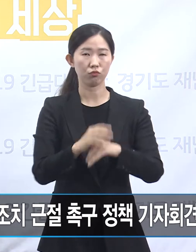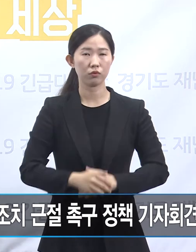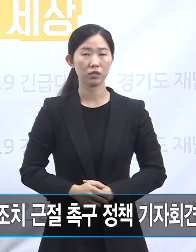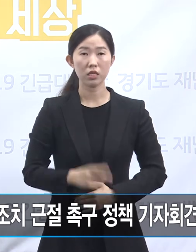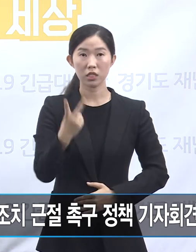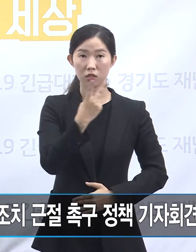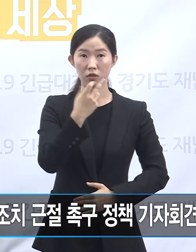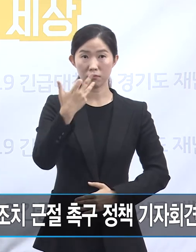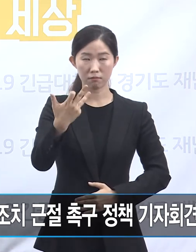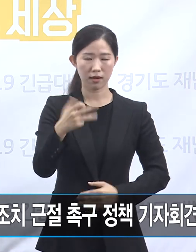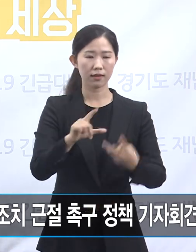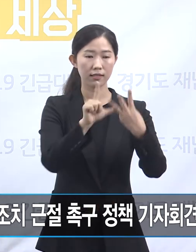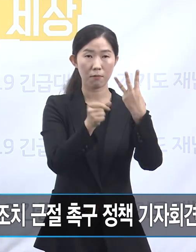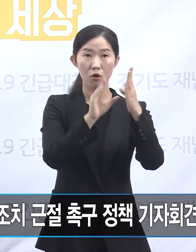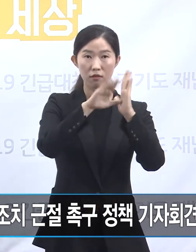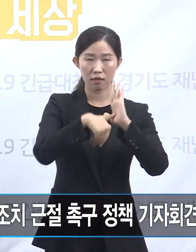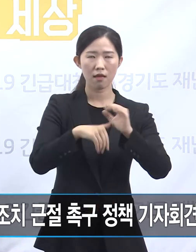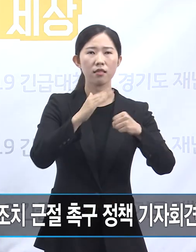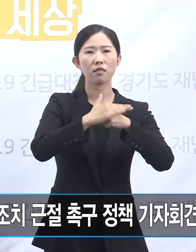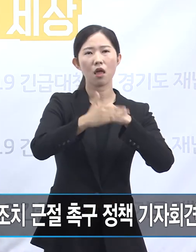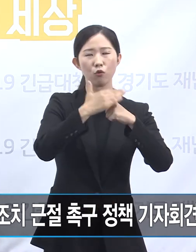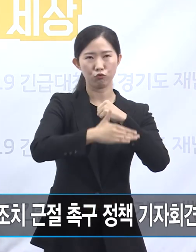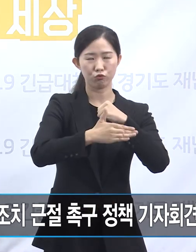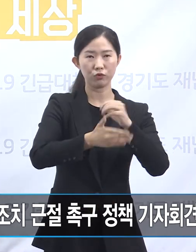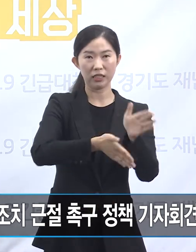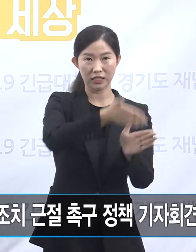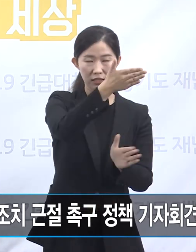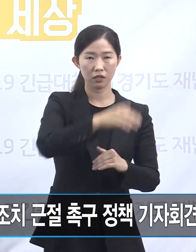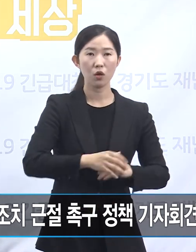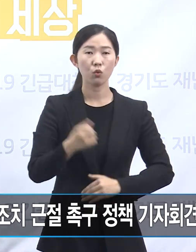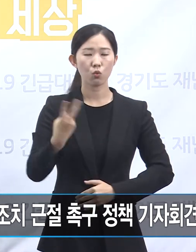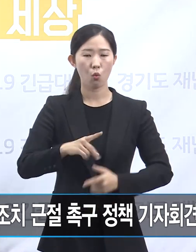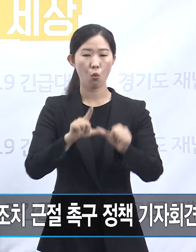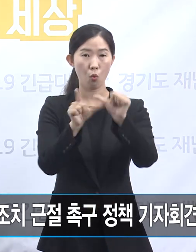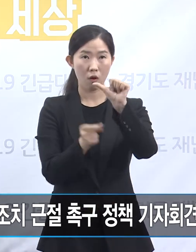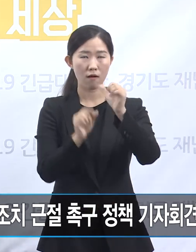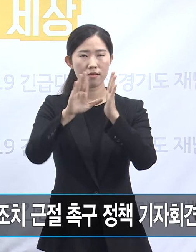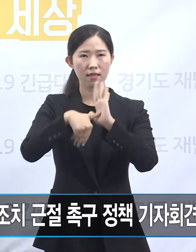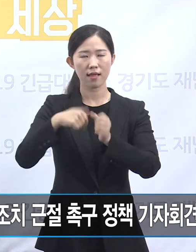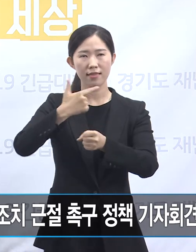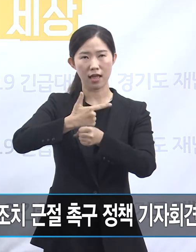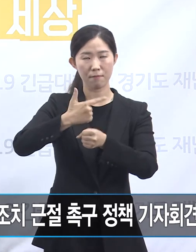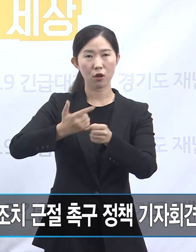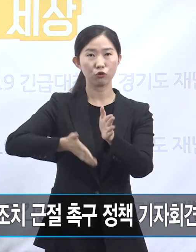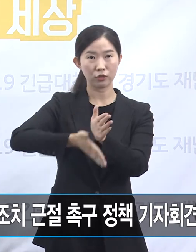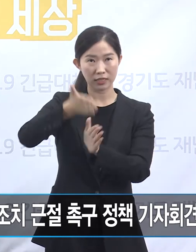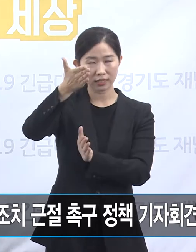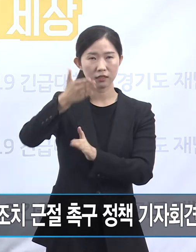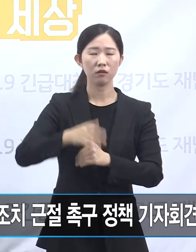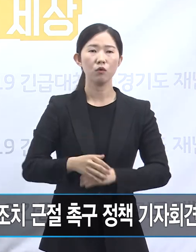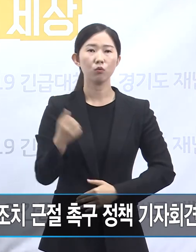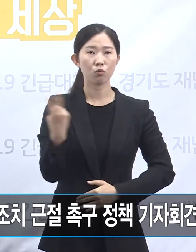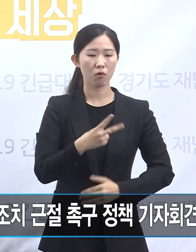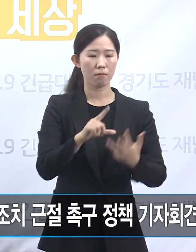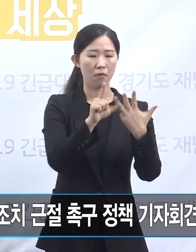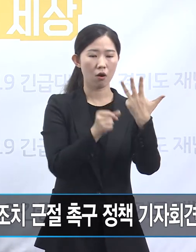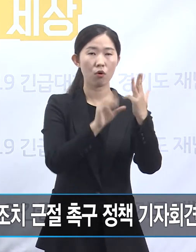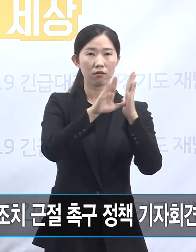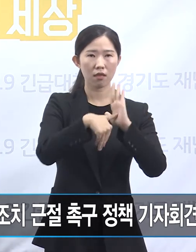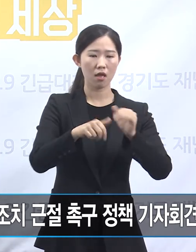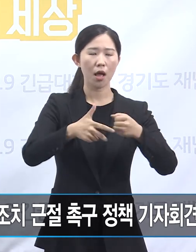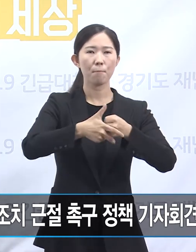2018년 3월에는 대구시 상조국장, 5월에는 남양주시 부의장, 8월에는 마포구